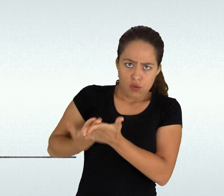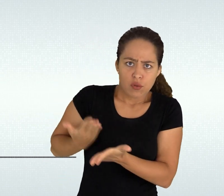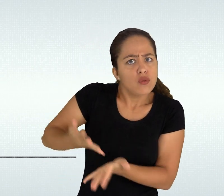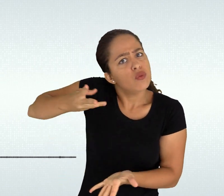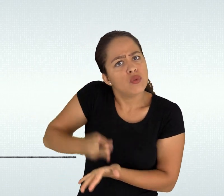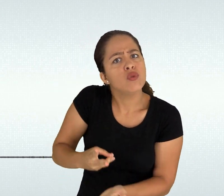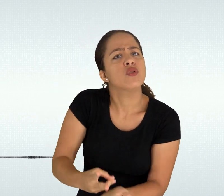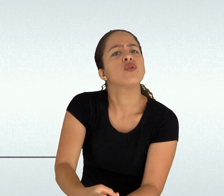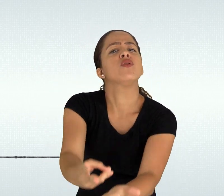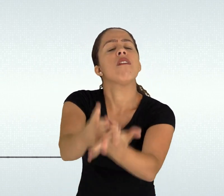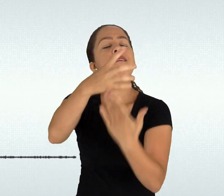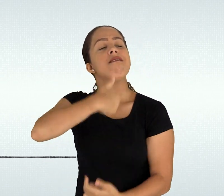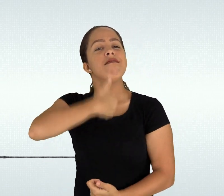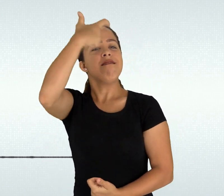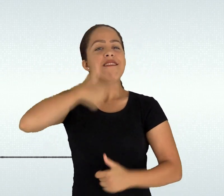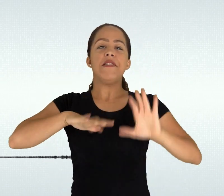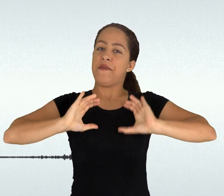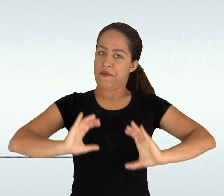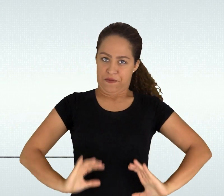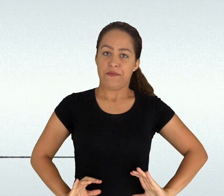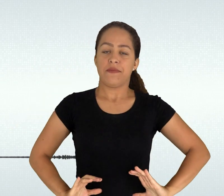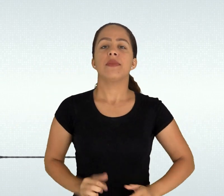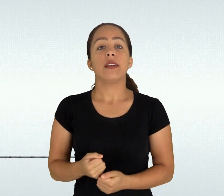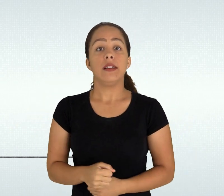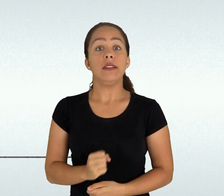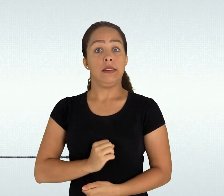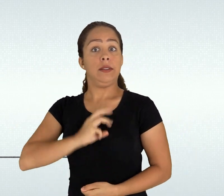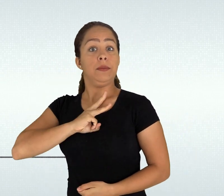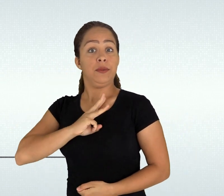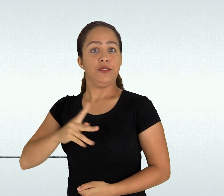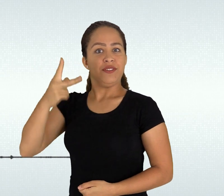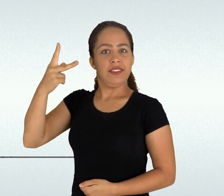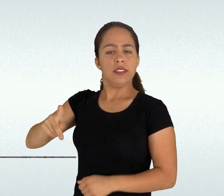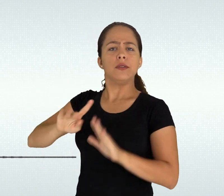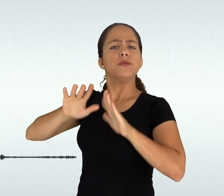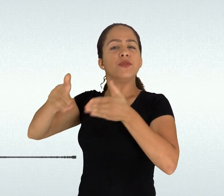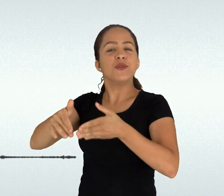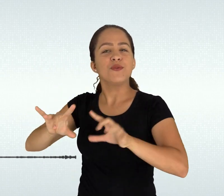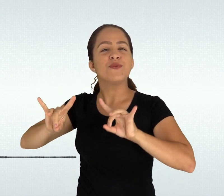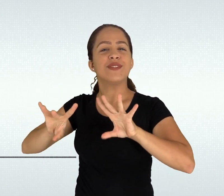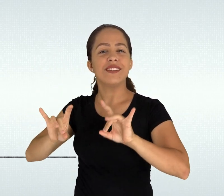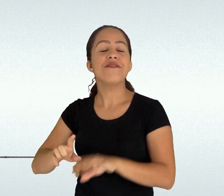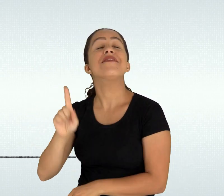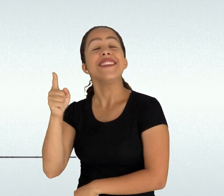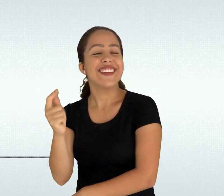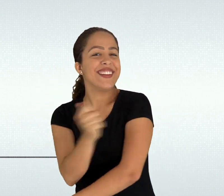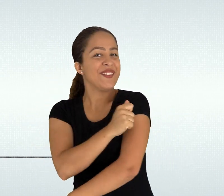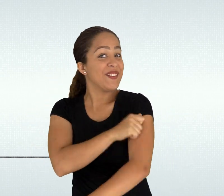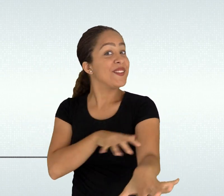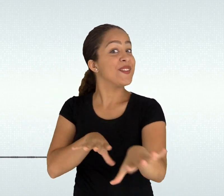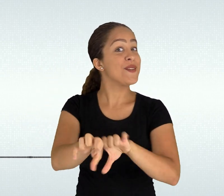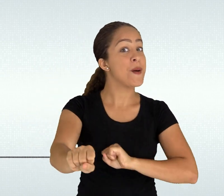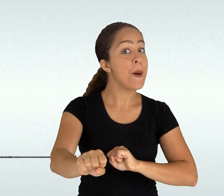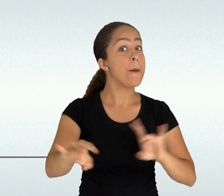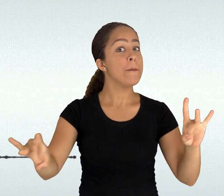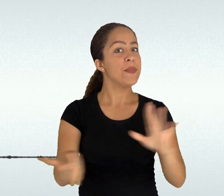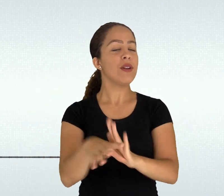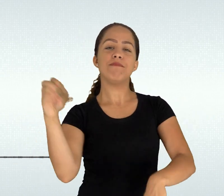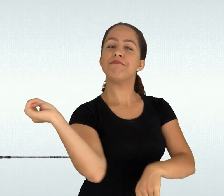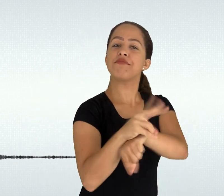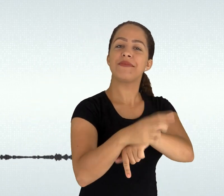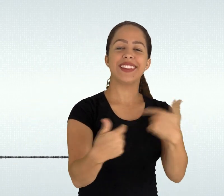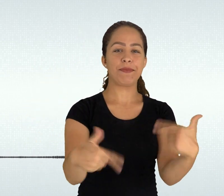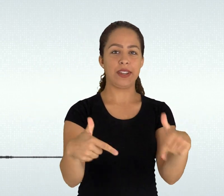da preparação para a continuidade dos estudos e da formação do educando para o exercício da cidadania consta